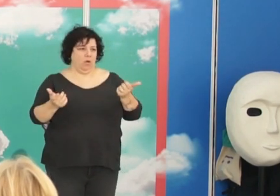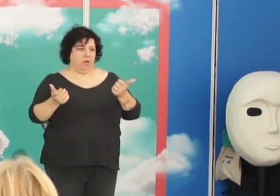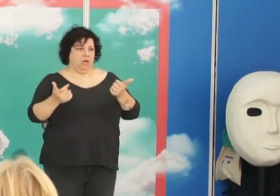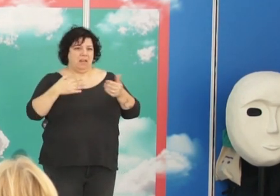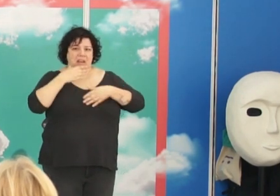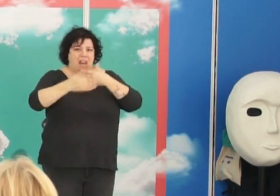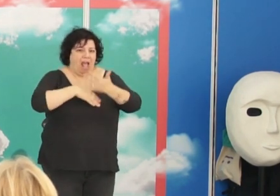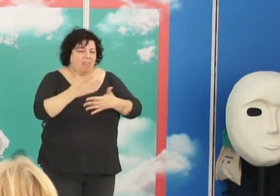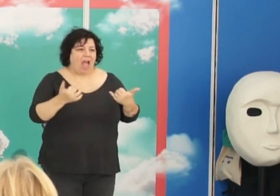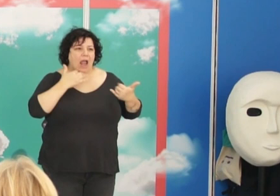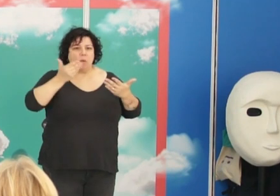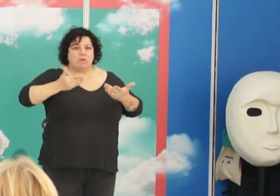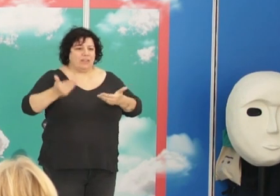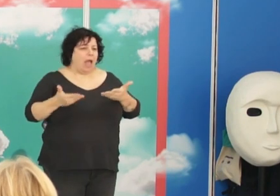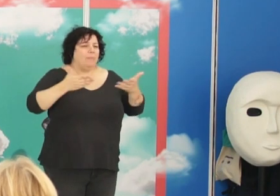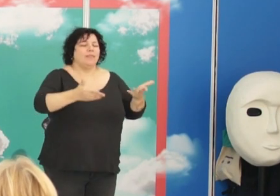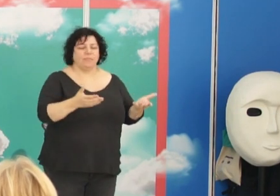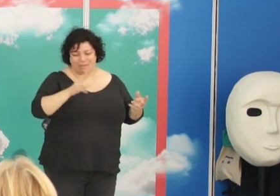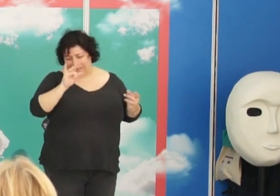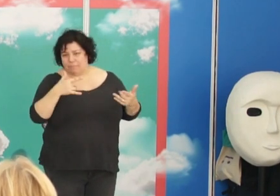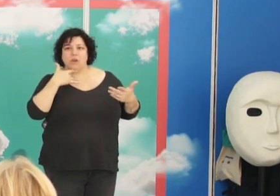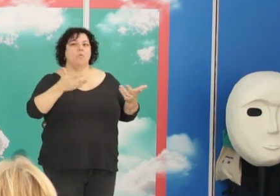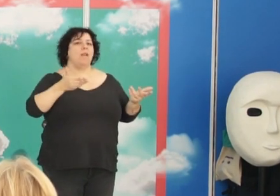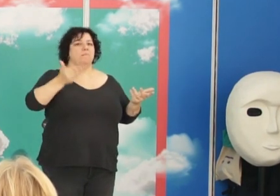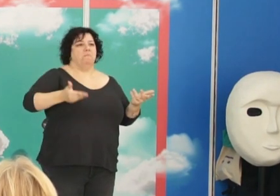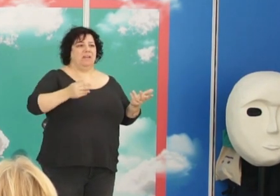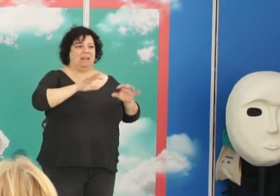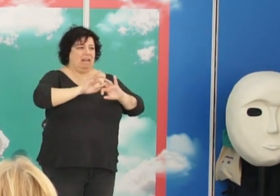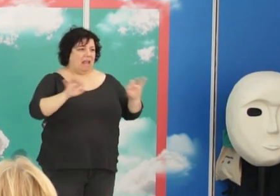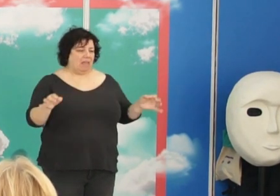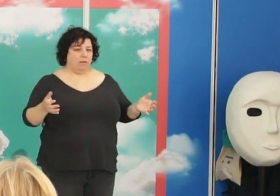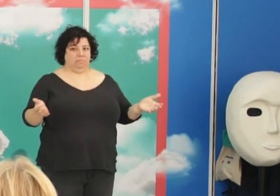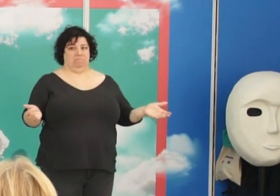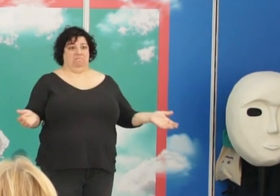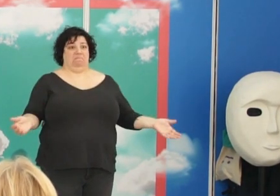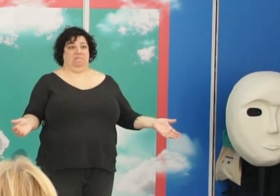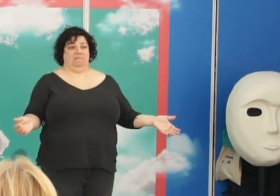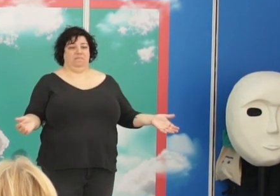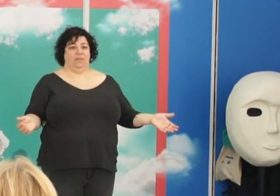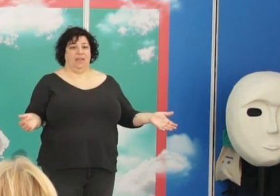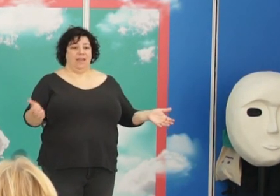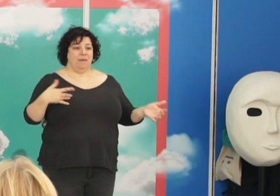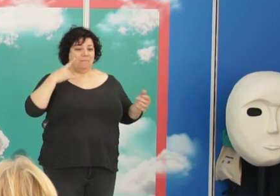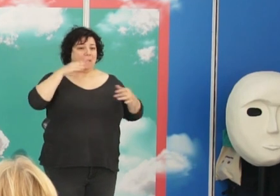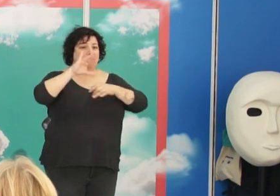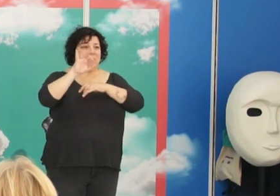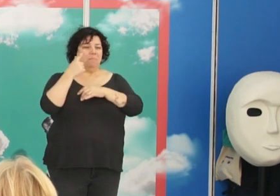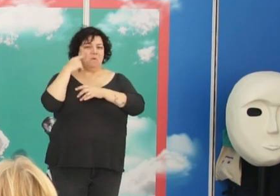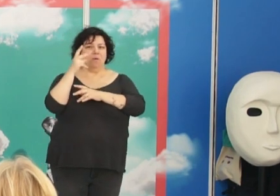estancias ni ninguna aportación, bueno, había hecho sus aportaciones pero ninguna. Esa negación del